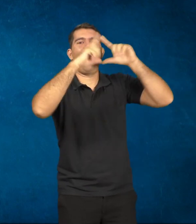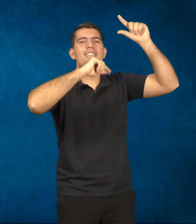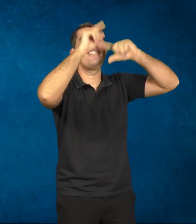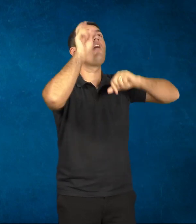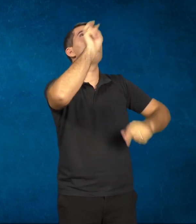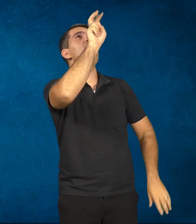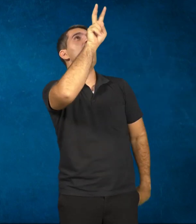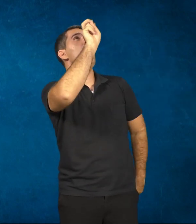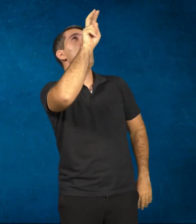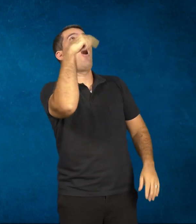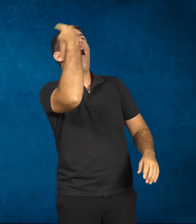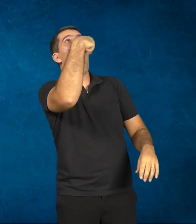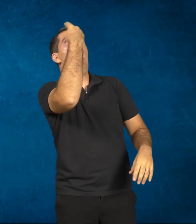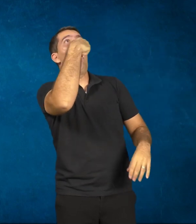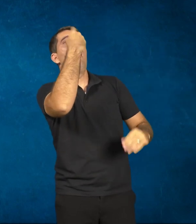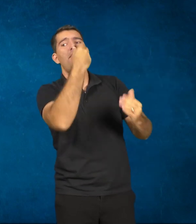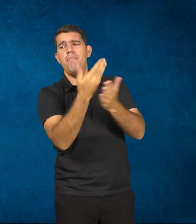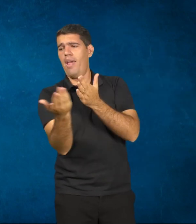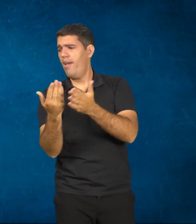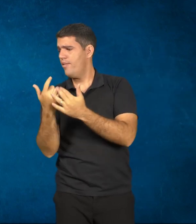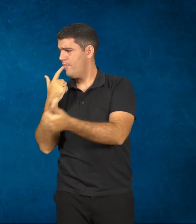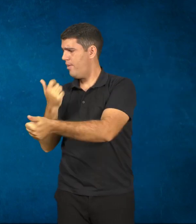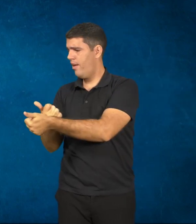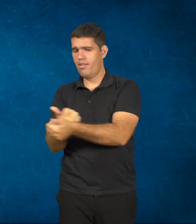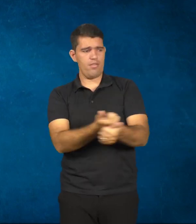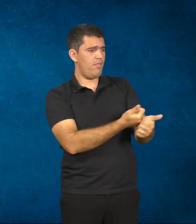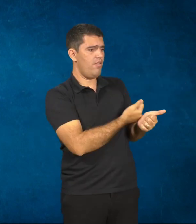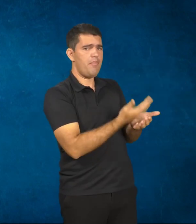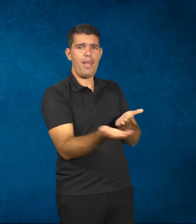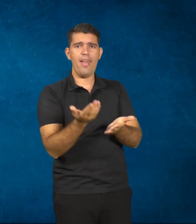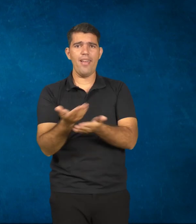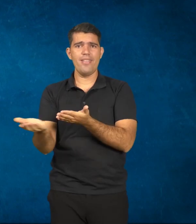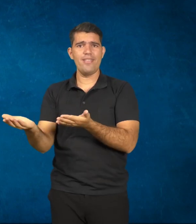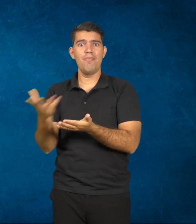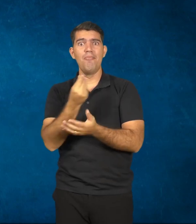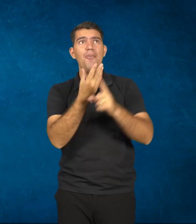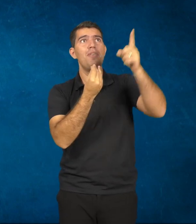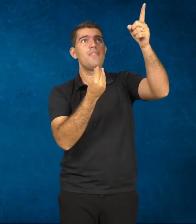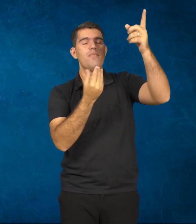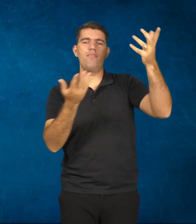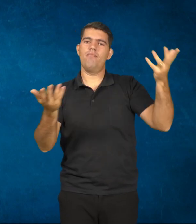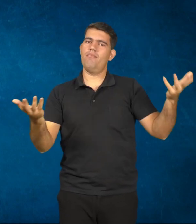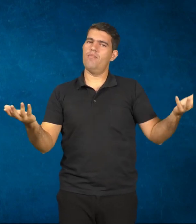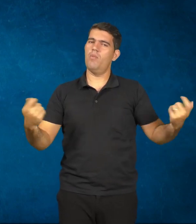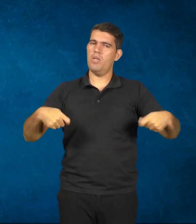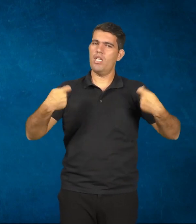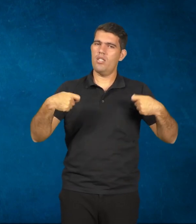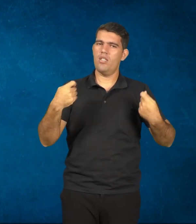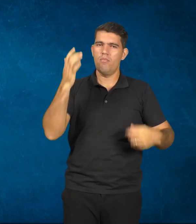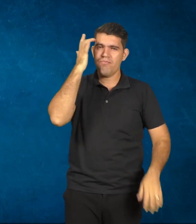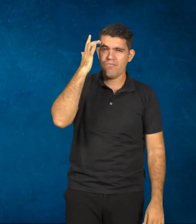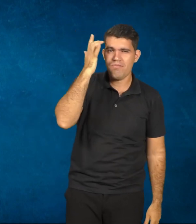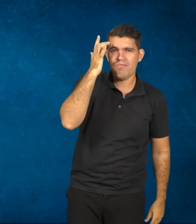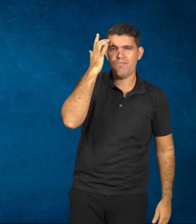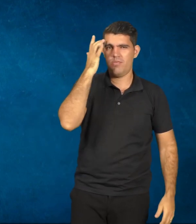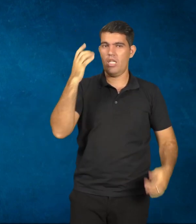dele, né? E vice-versa. Então, eu acho que é uma questão de bom senso. Usar de acordo com a necessidade.